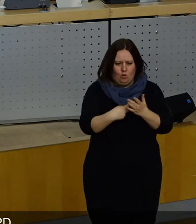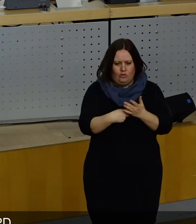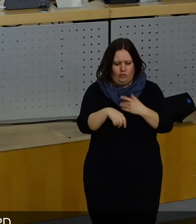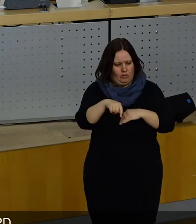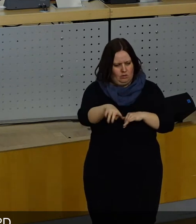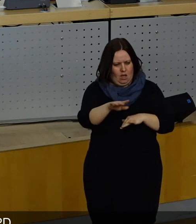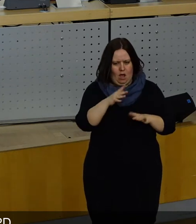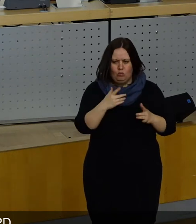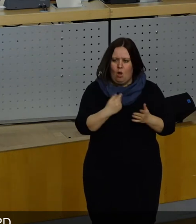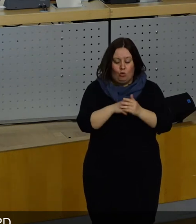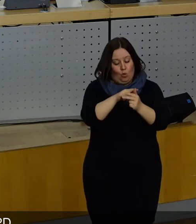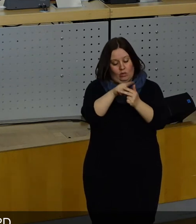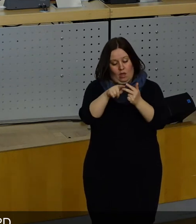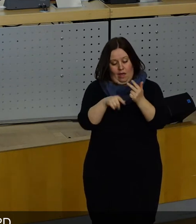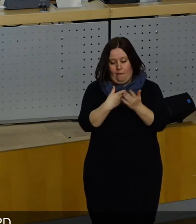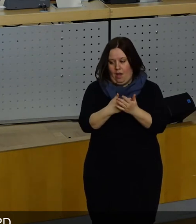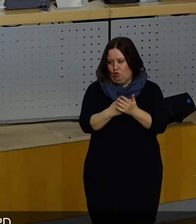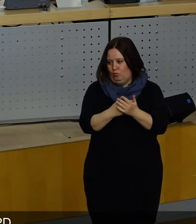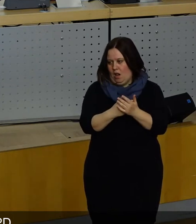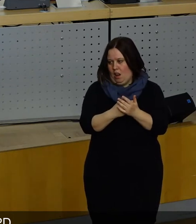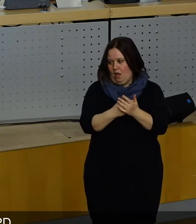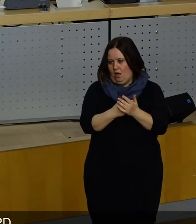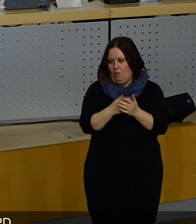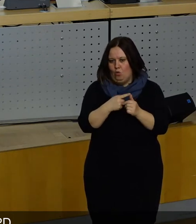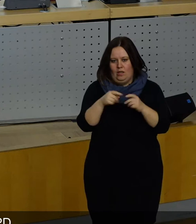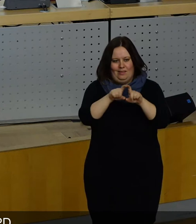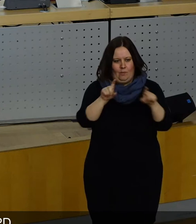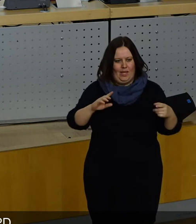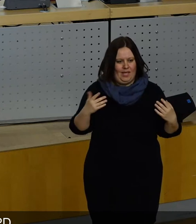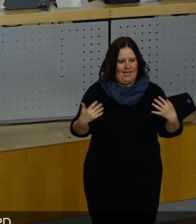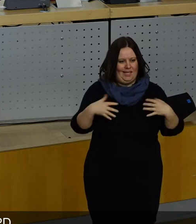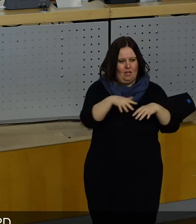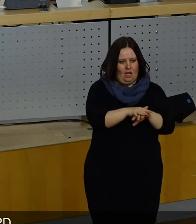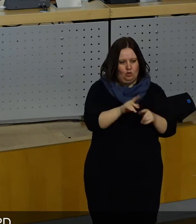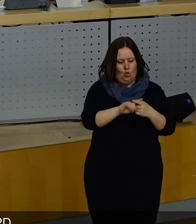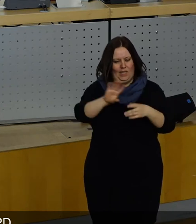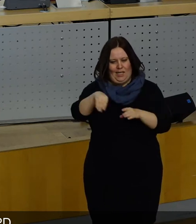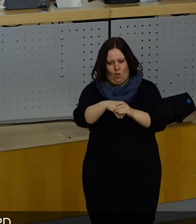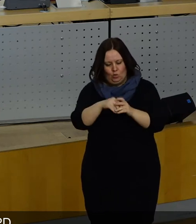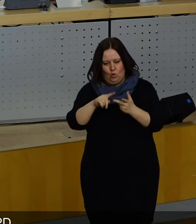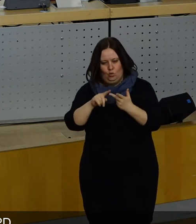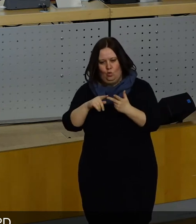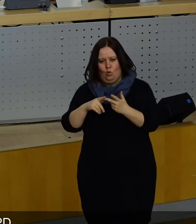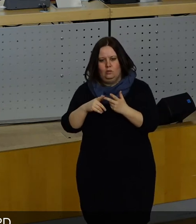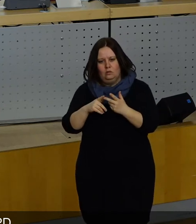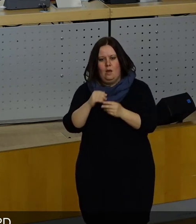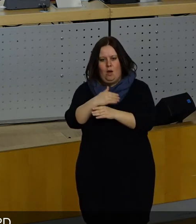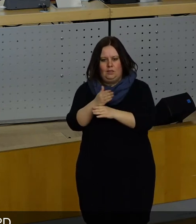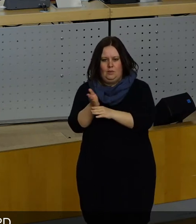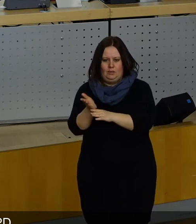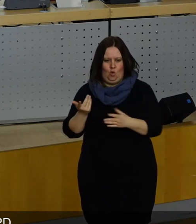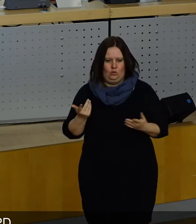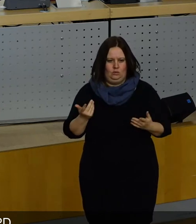von denen wir stehen, und ich möchte jetzt nur drei beispielhaft nennen, das Thema Integration, das Thema Inklusion und das Thema Partizipation,